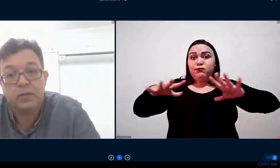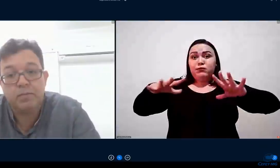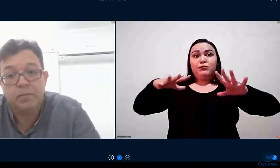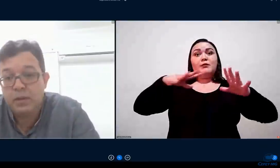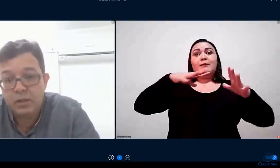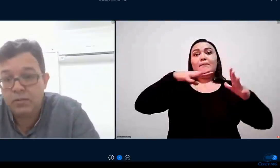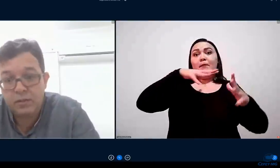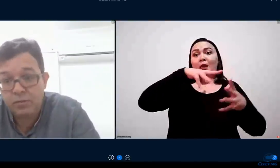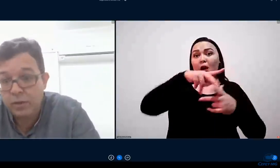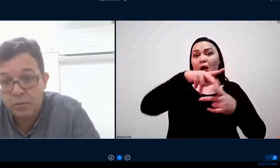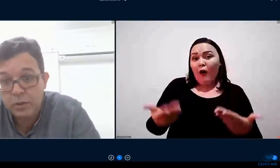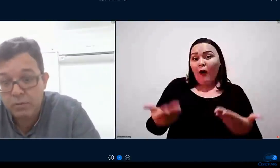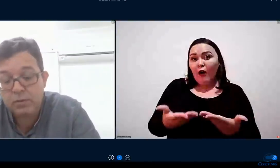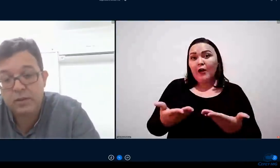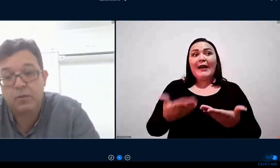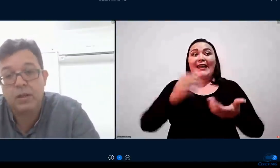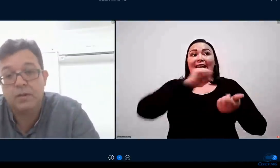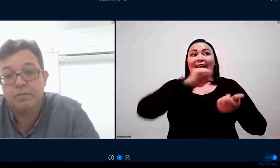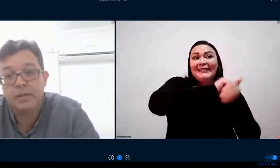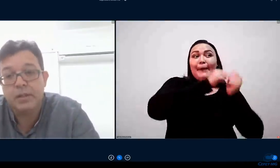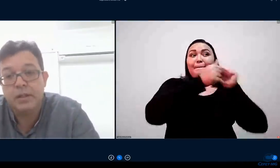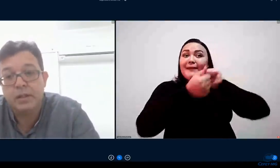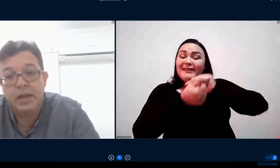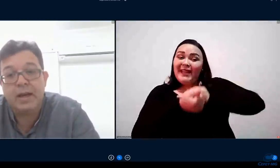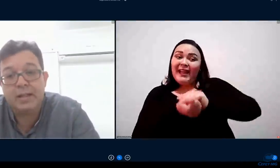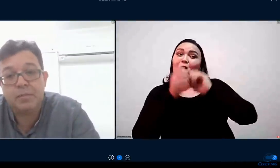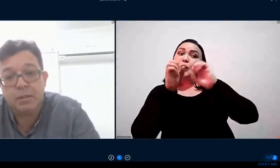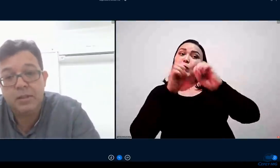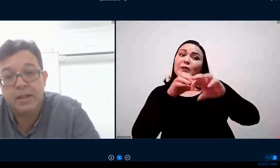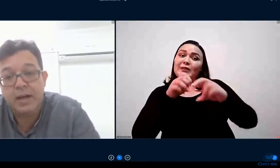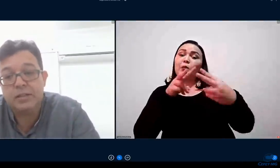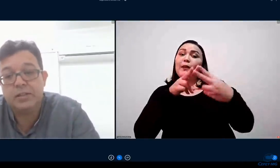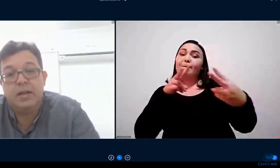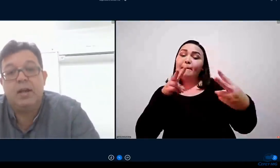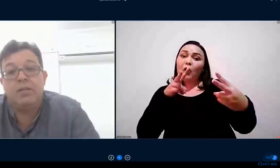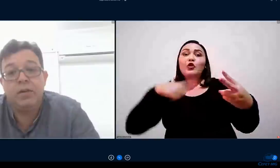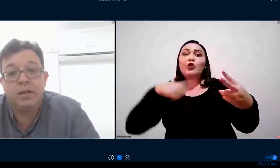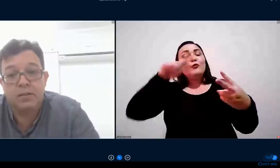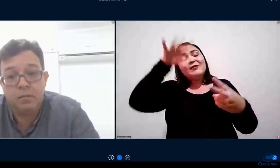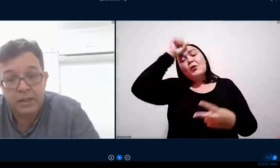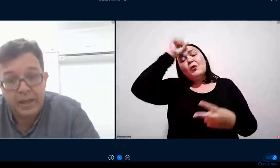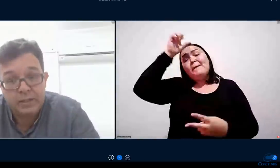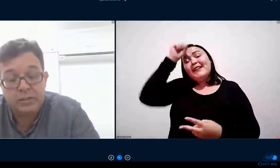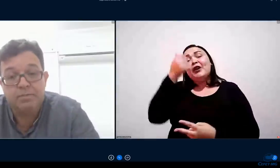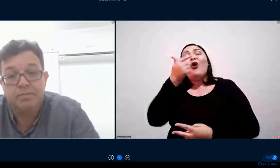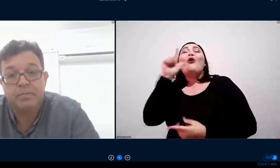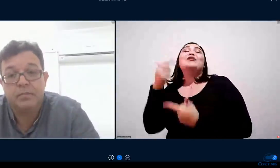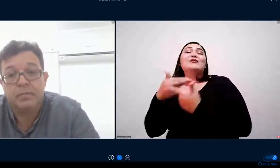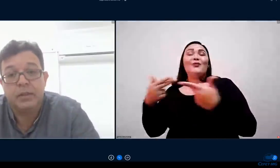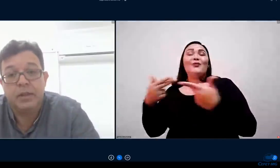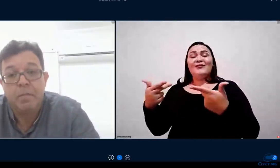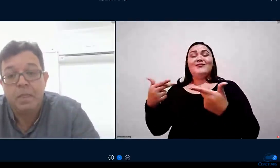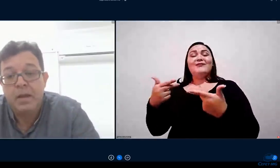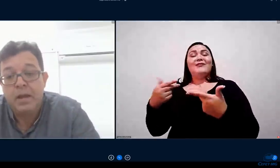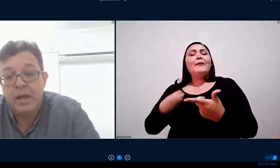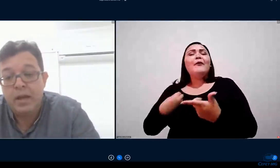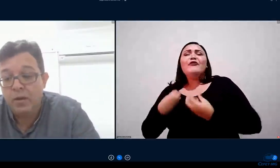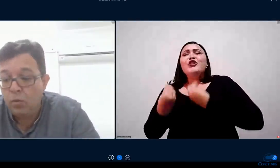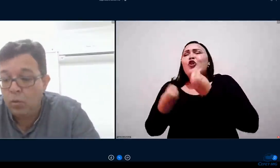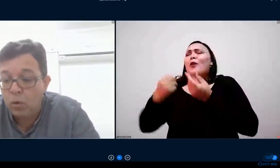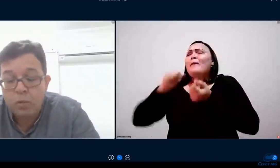coisas que às vezes estão fora do currículo da escola que é a adaptabilidade a flexibilidade né